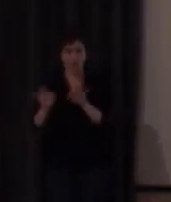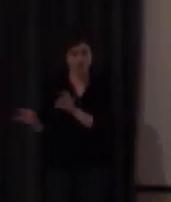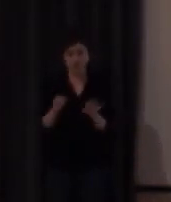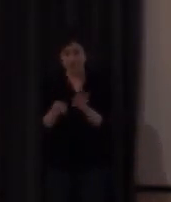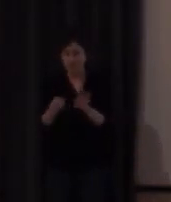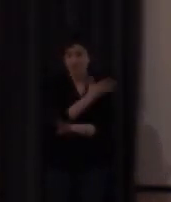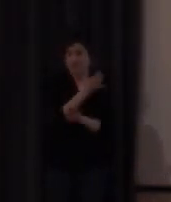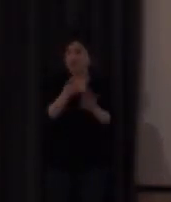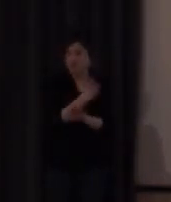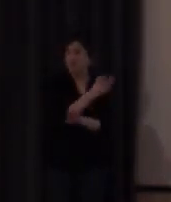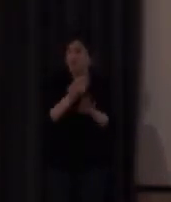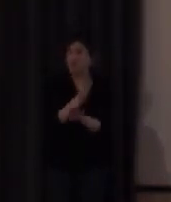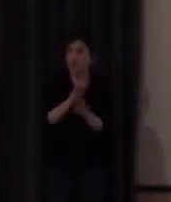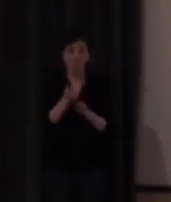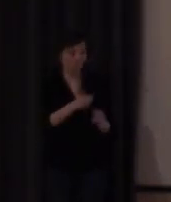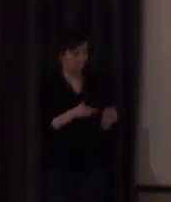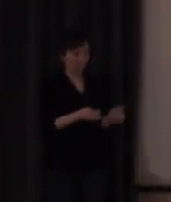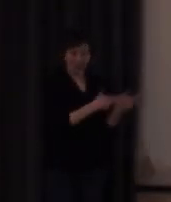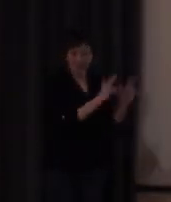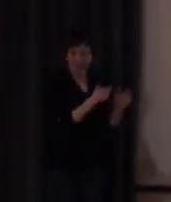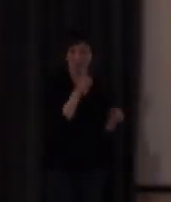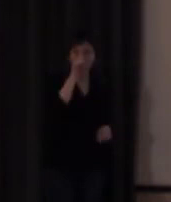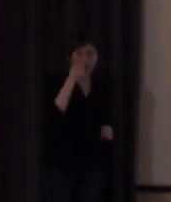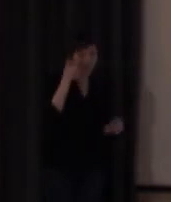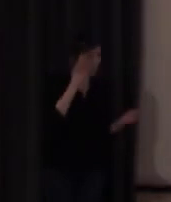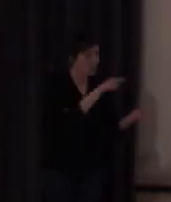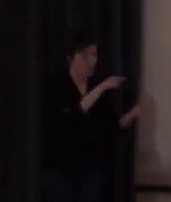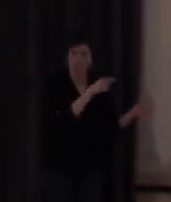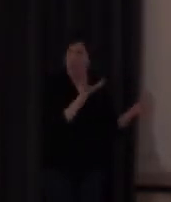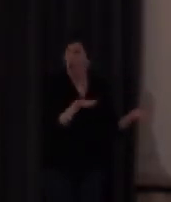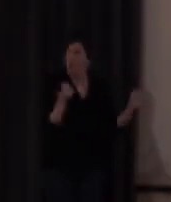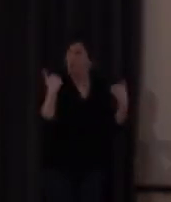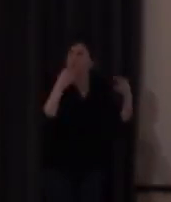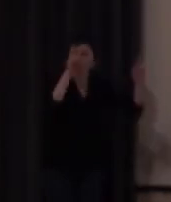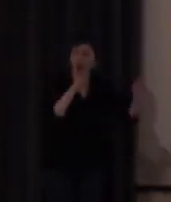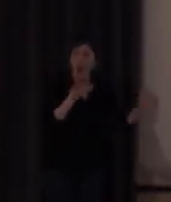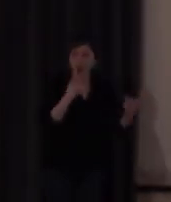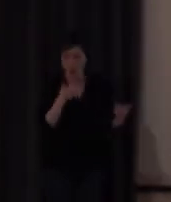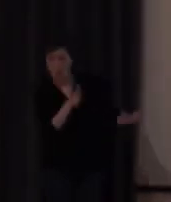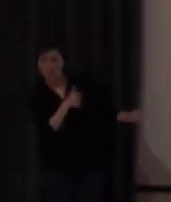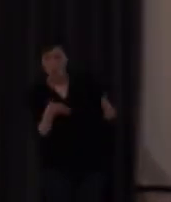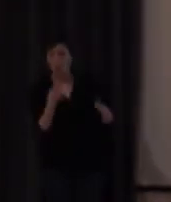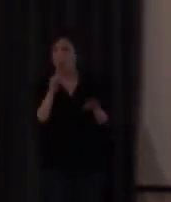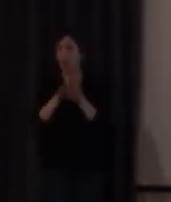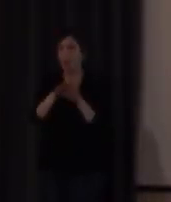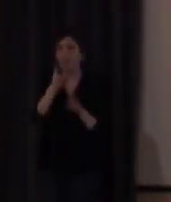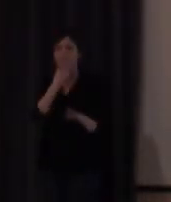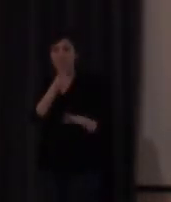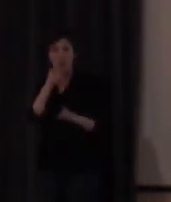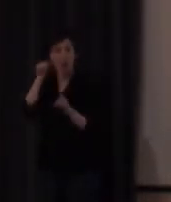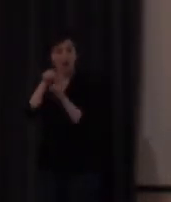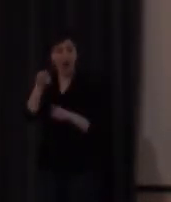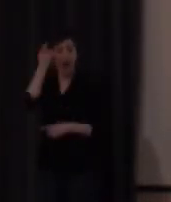y pedir permiso al otro profe bueno como vamos más o menos que vas a enseñar yo voy por aquí pues yo he hecho un powerpoint muy chulo para mis